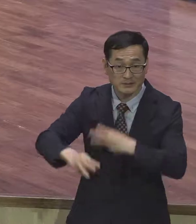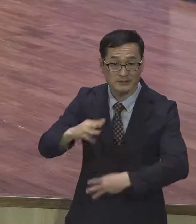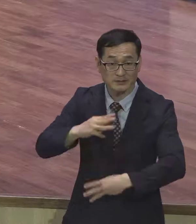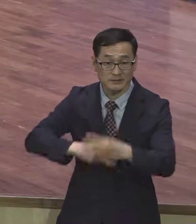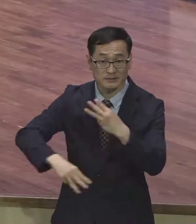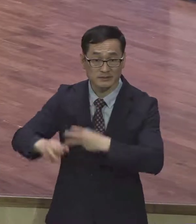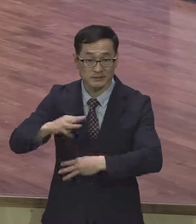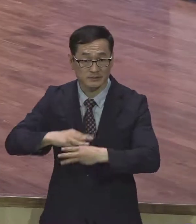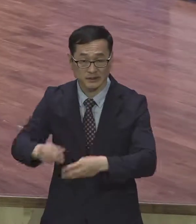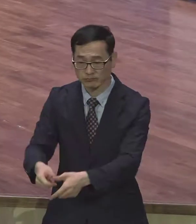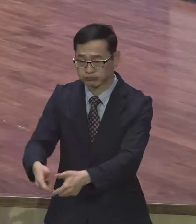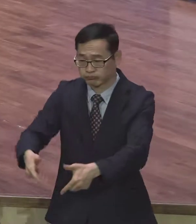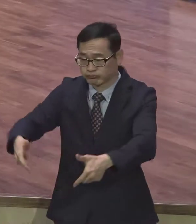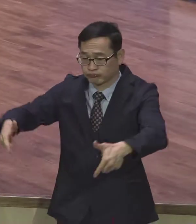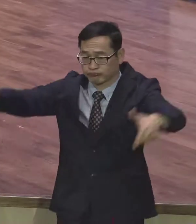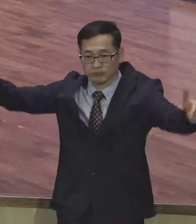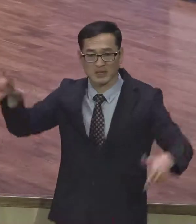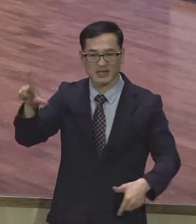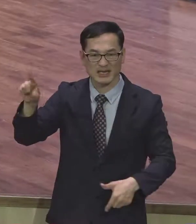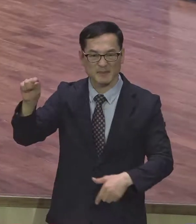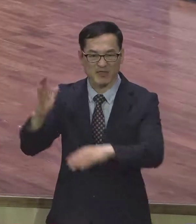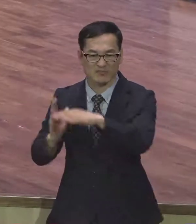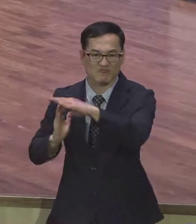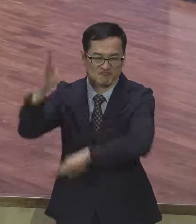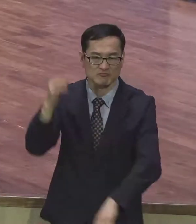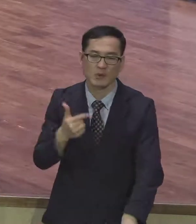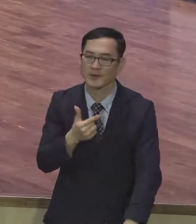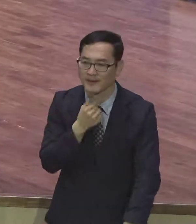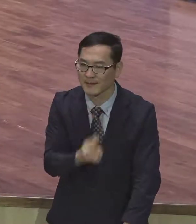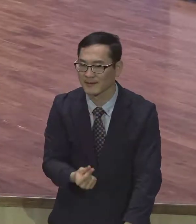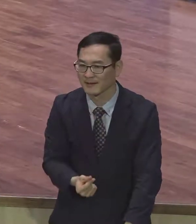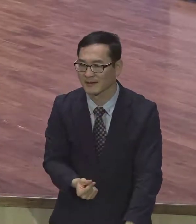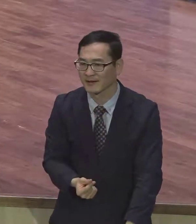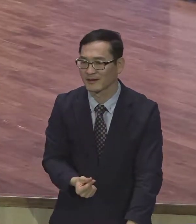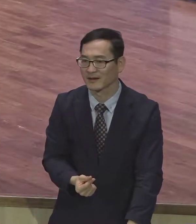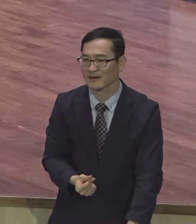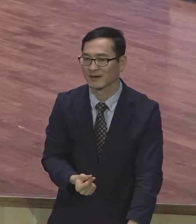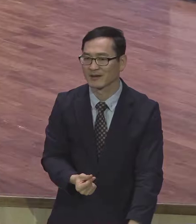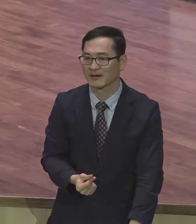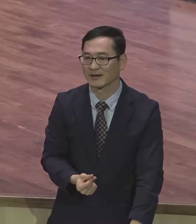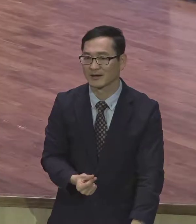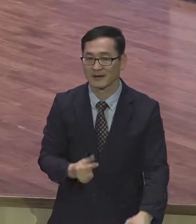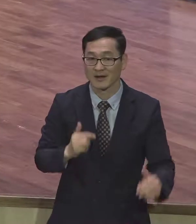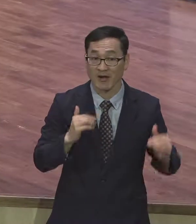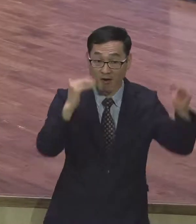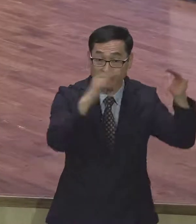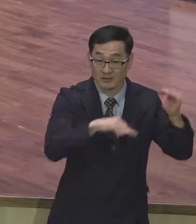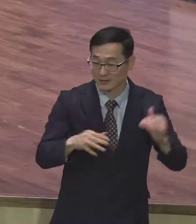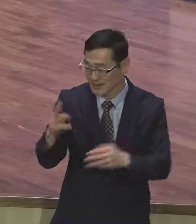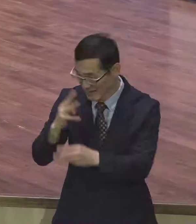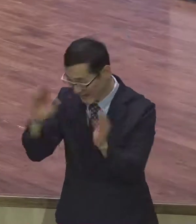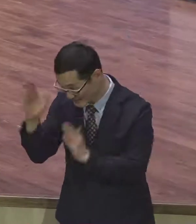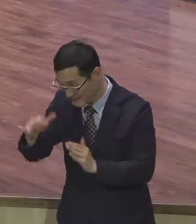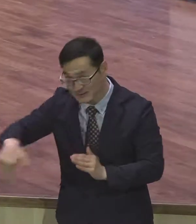무인원 교회 되길 바랍니다 랩런트대로 확 와야 돼요 어른들은 랩런트 관리해야죠 랩런트를 도와주는 것이 존재하는 이유